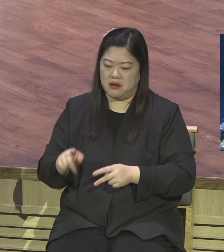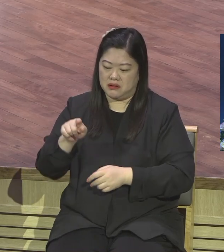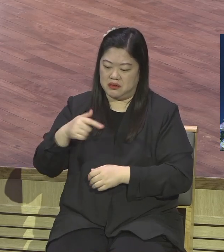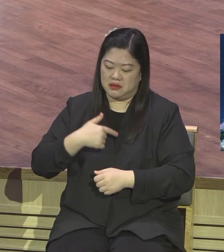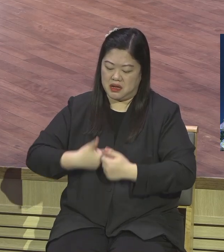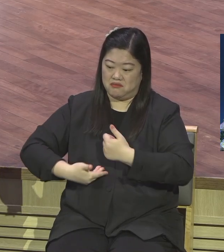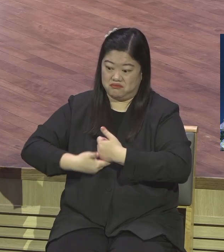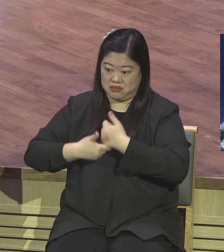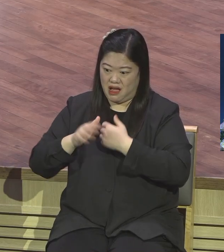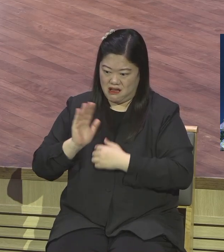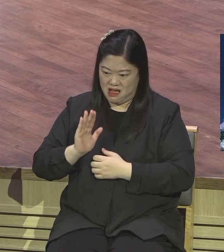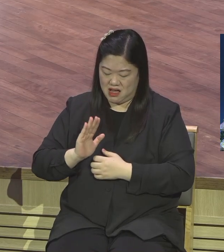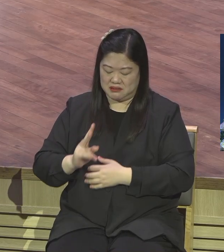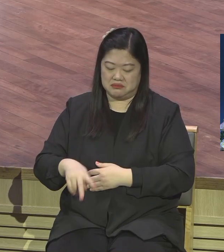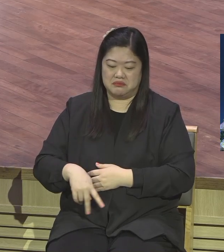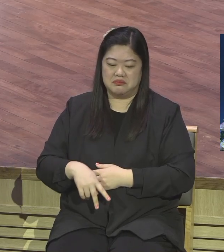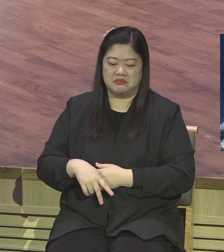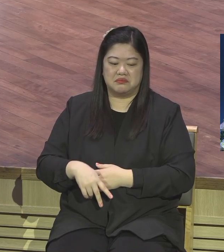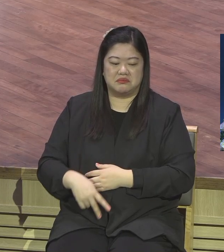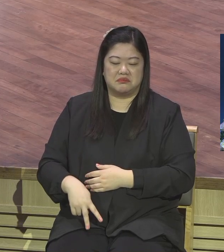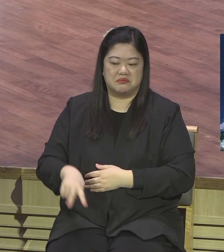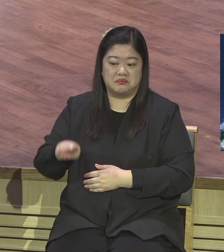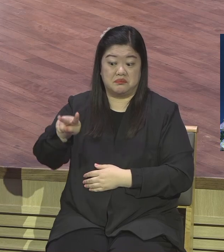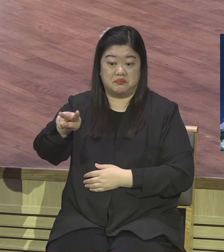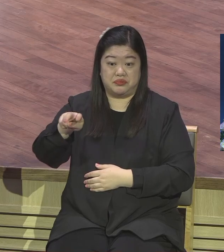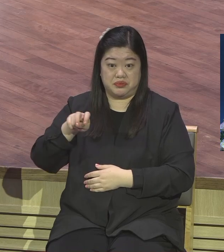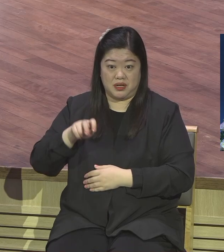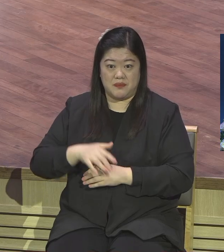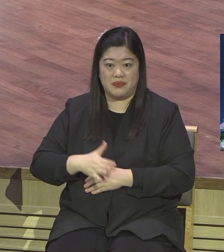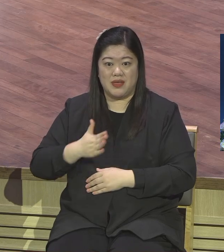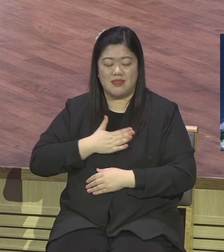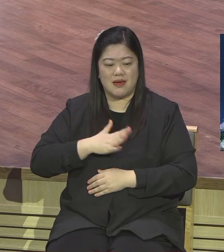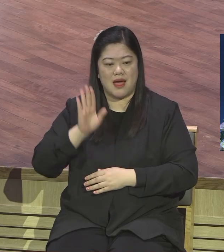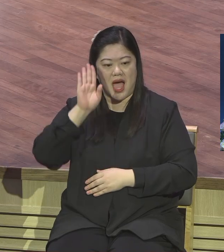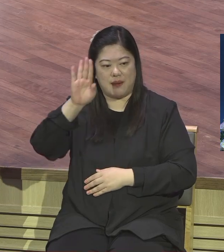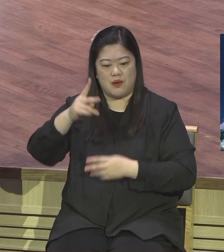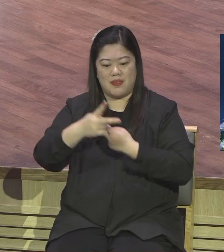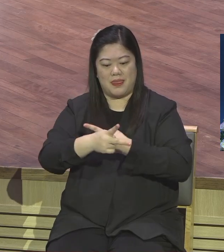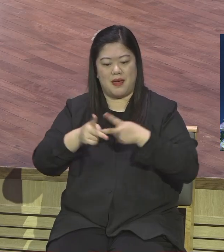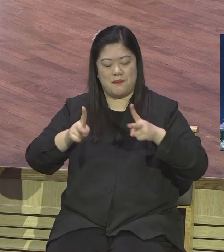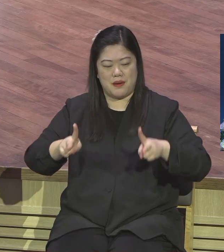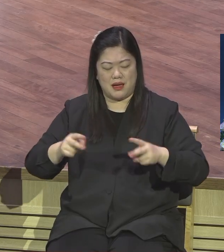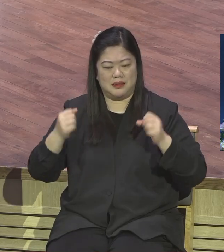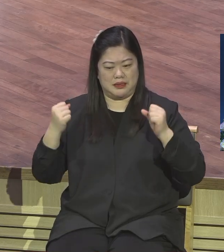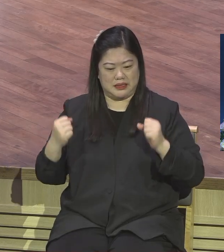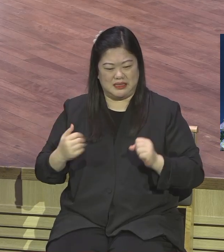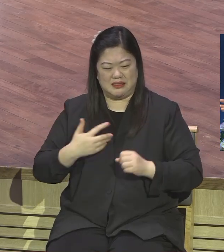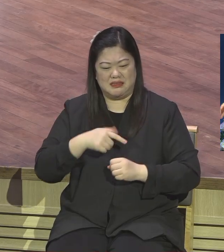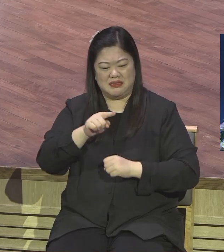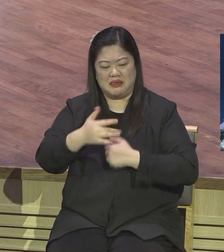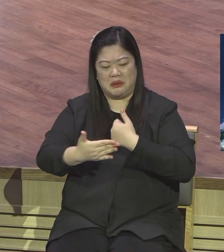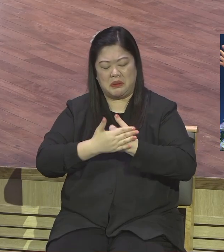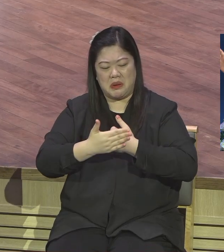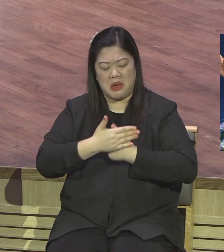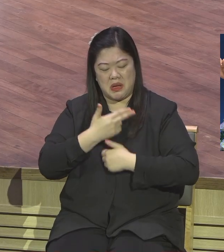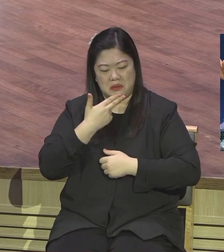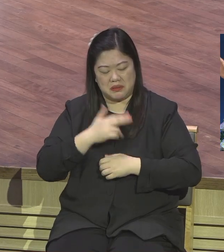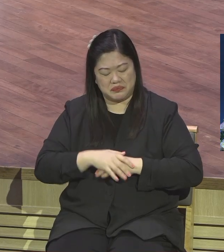욕을 하고 안합니다 다락방 막 내가 있어 보니까 그게 없어져버렸어요 그게